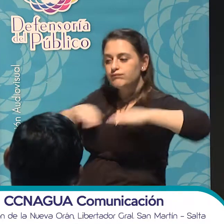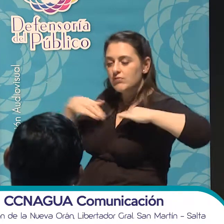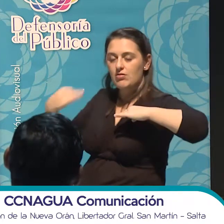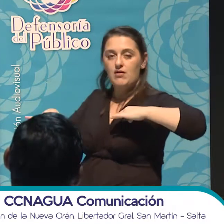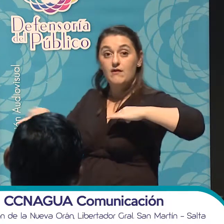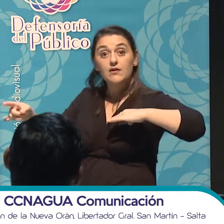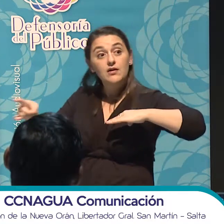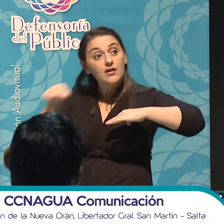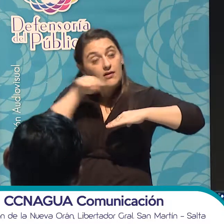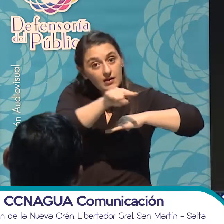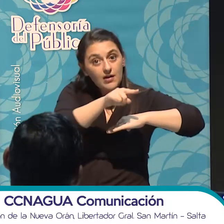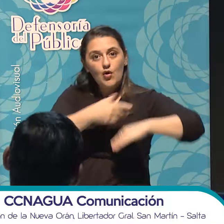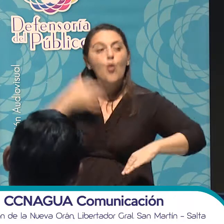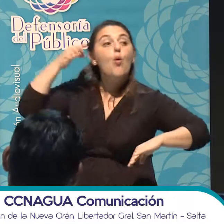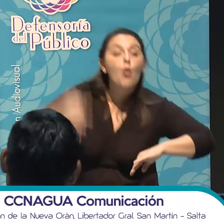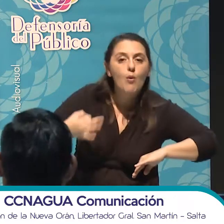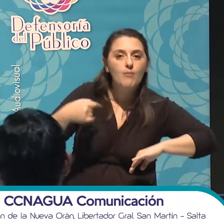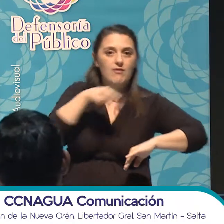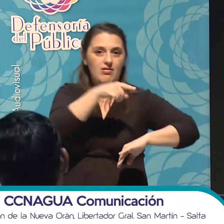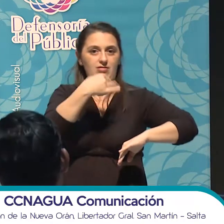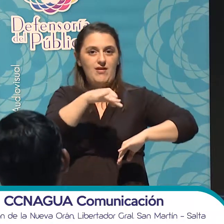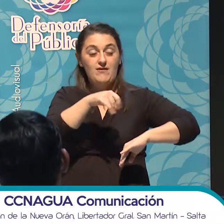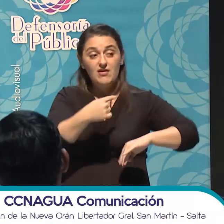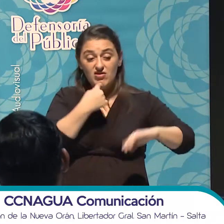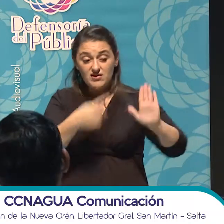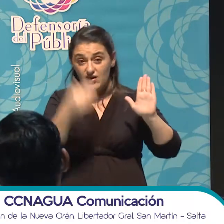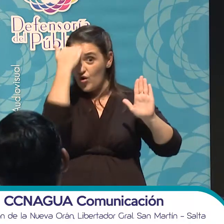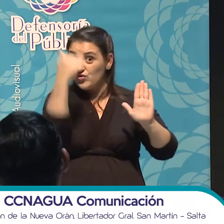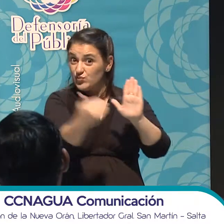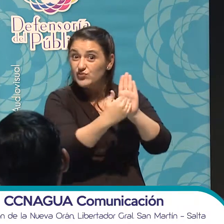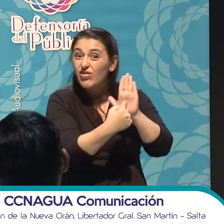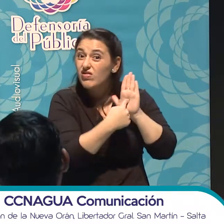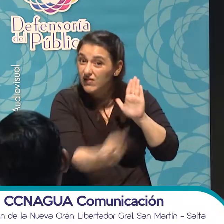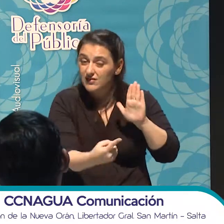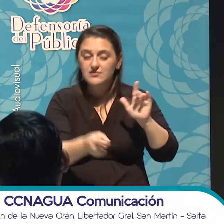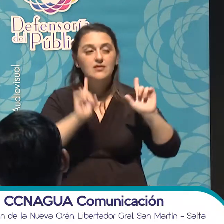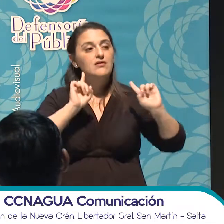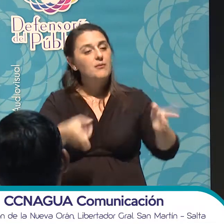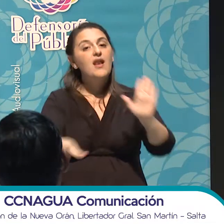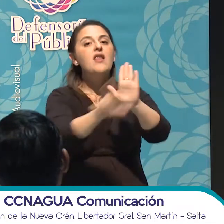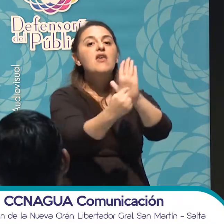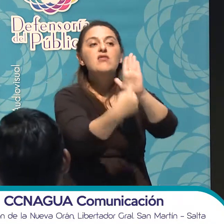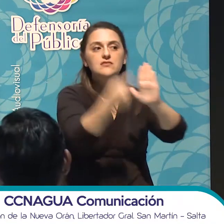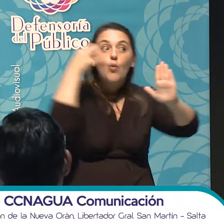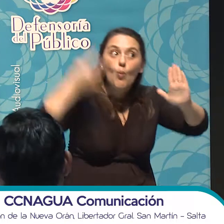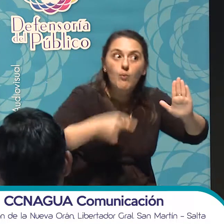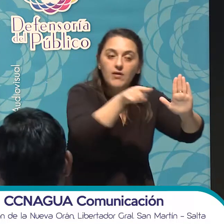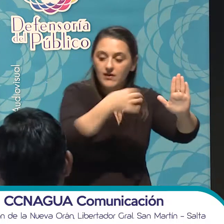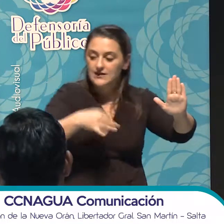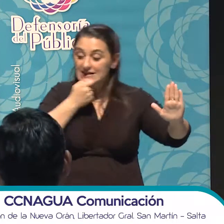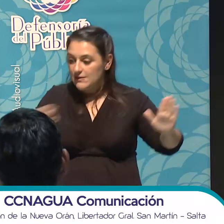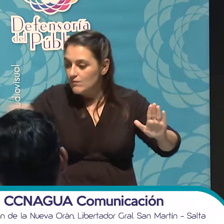el gobierno cumpla con lo que dice la Constitución, con lo que dicen las leyes, si todos